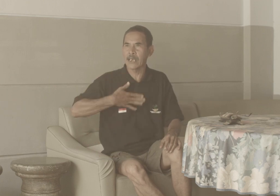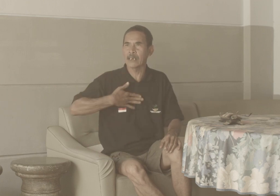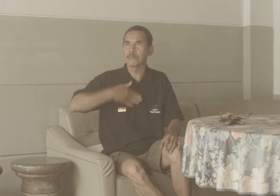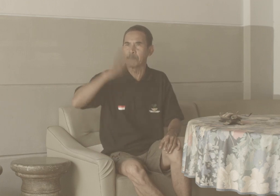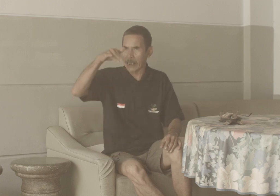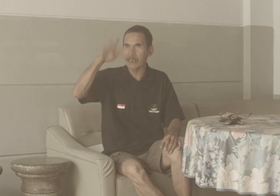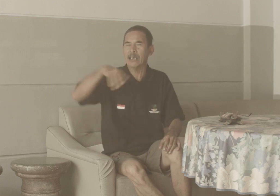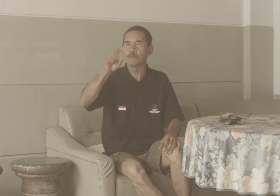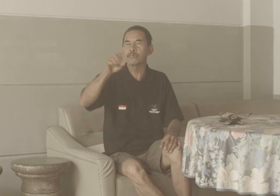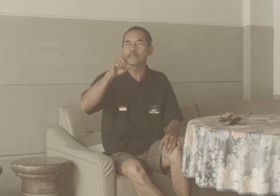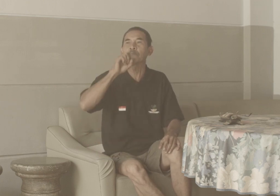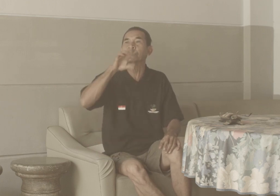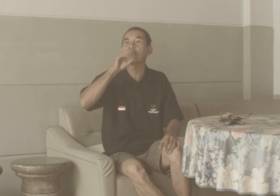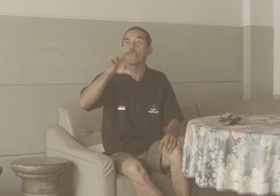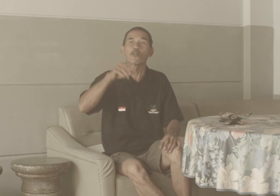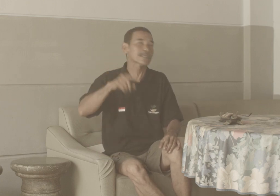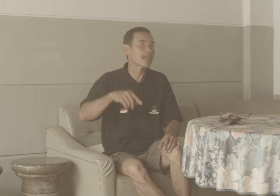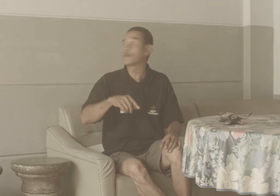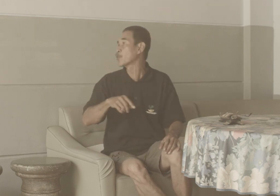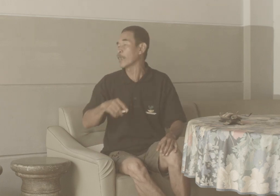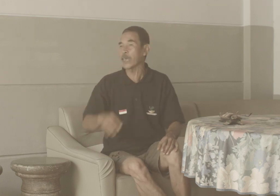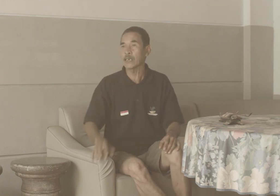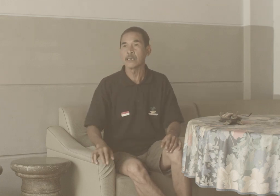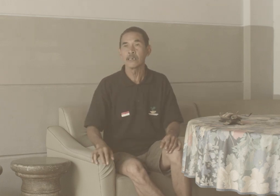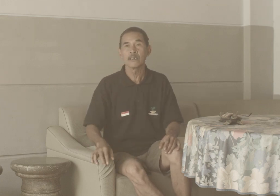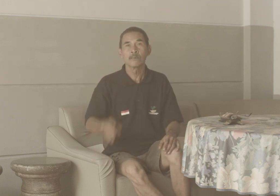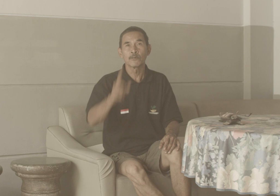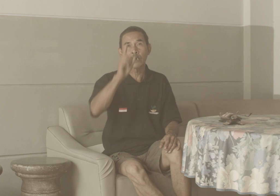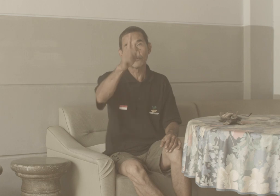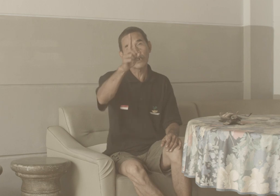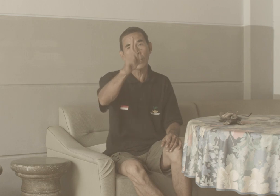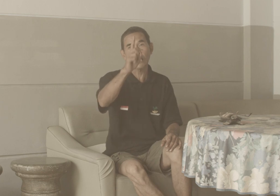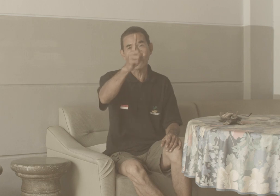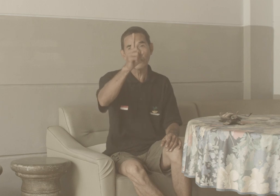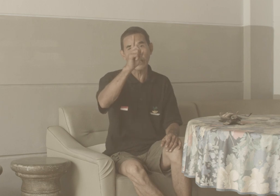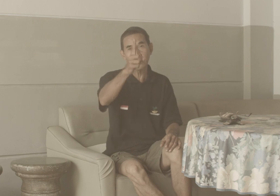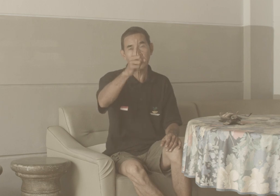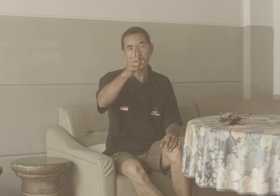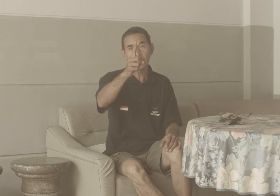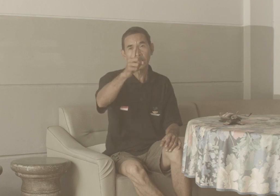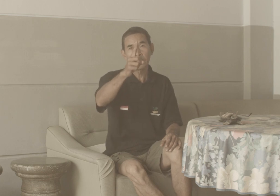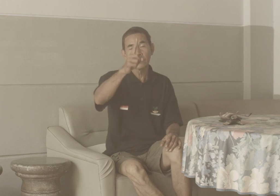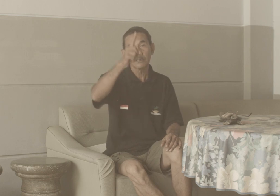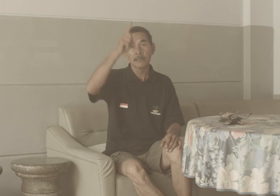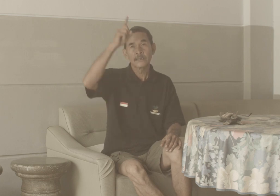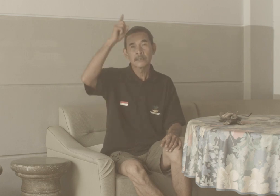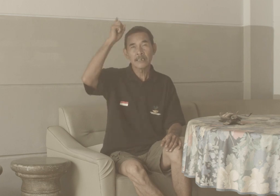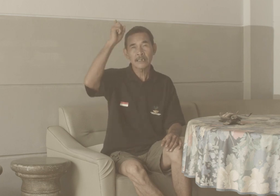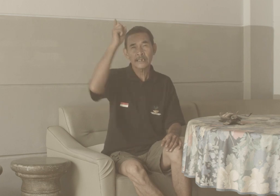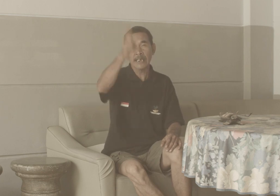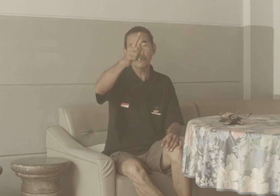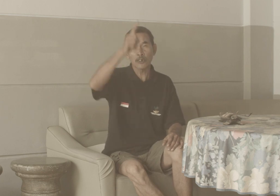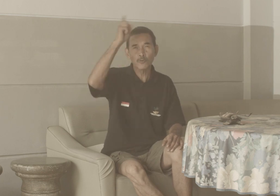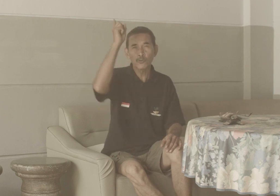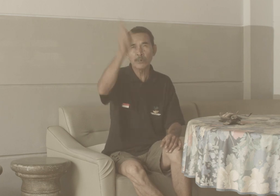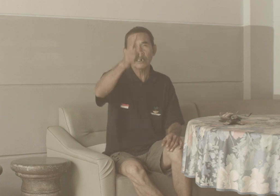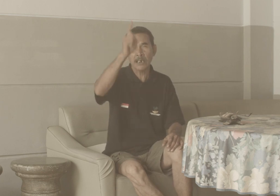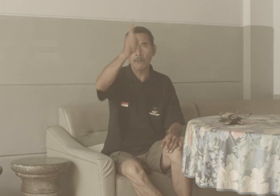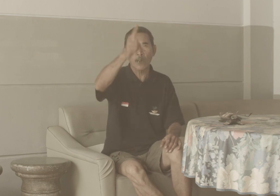yang memanggil Kamu tidak bisa Ngomong Tidak menoleh Mudah-mudahan Kamu nanti Sekian keturunan Kamu